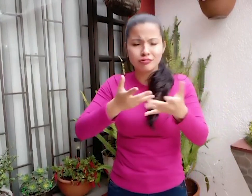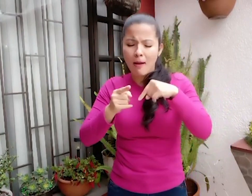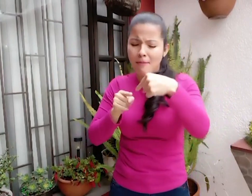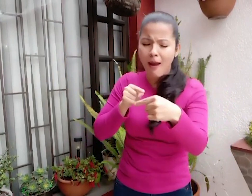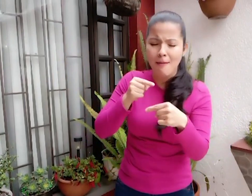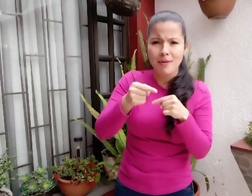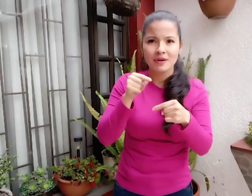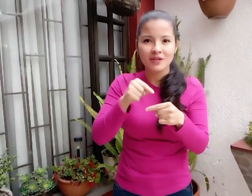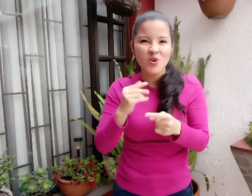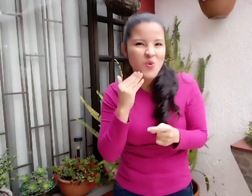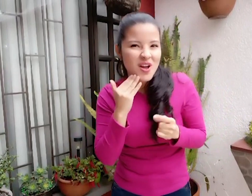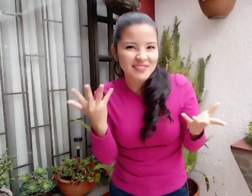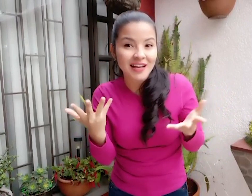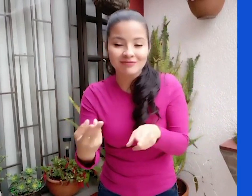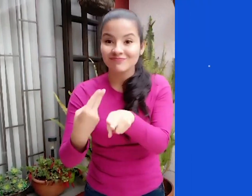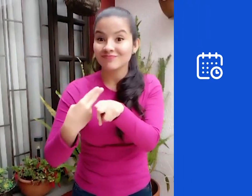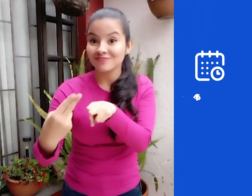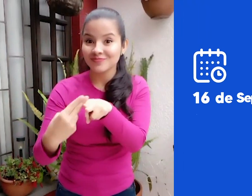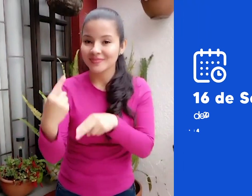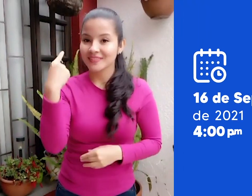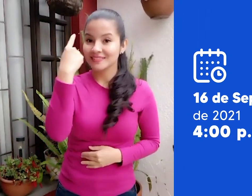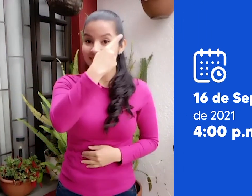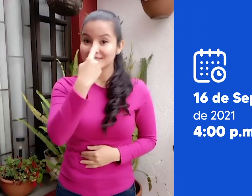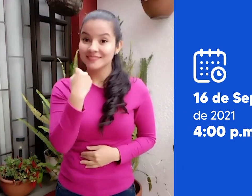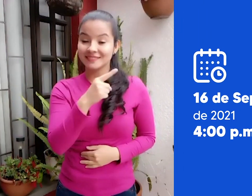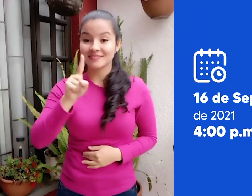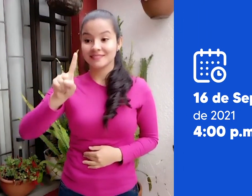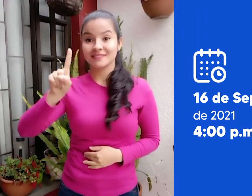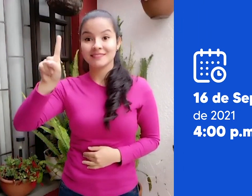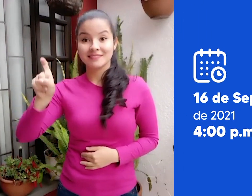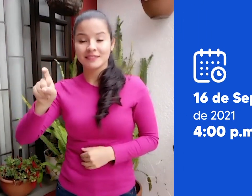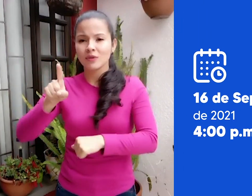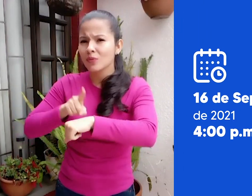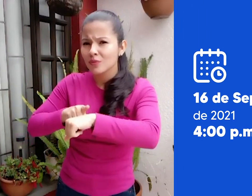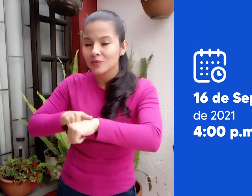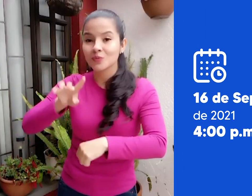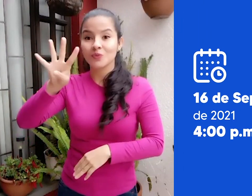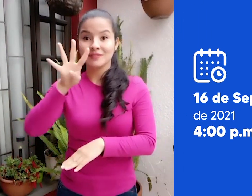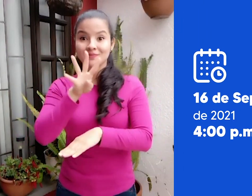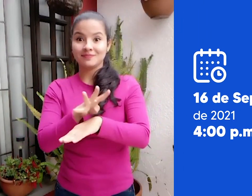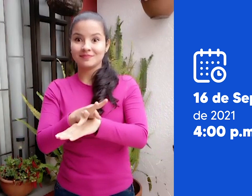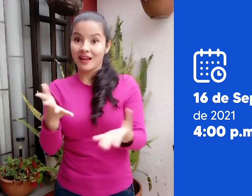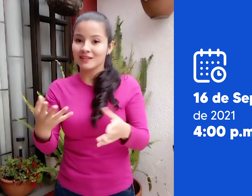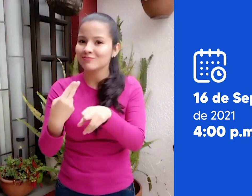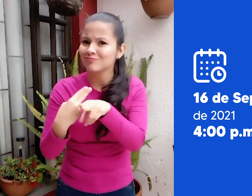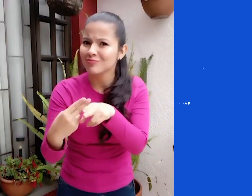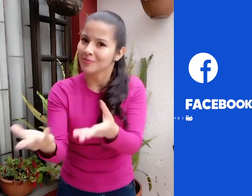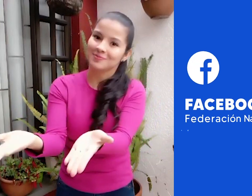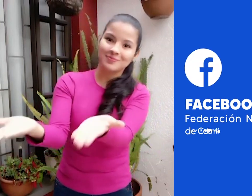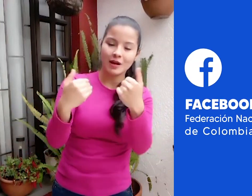Ese día podrás dejarnos tus comentarios. Recuerda, 16 de septiembre del 2021 a las 4 de la tarde.